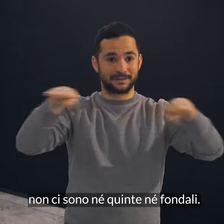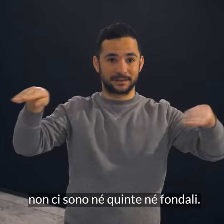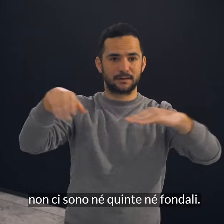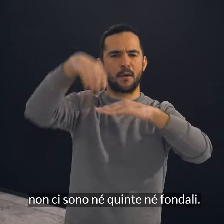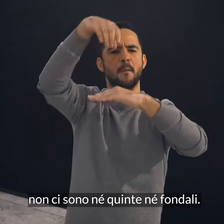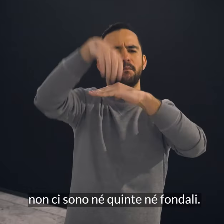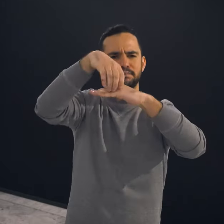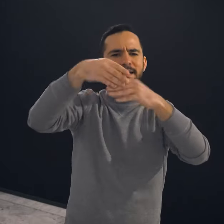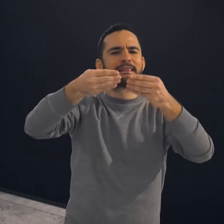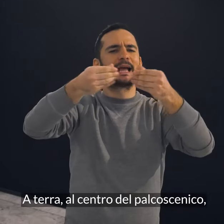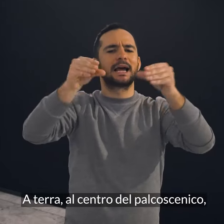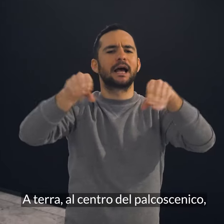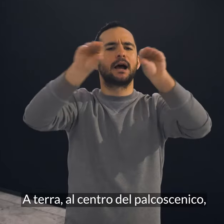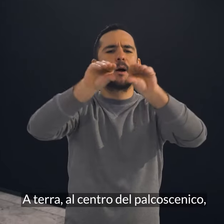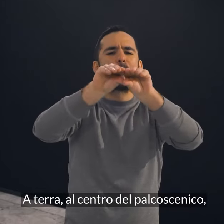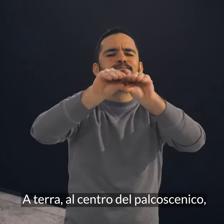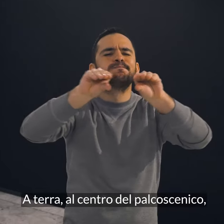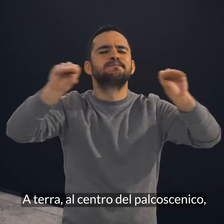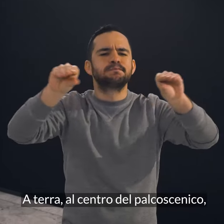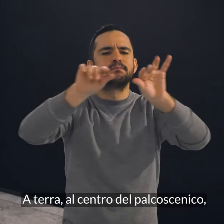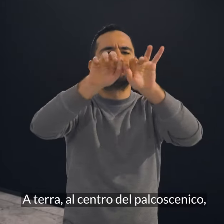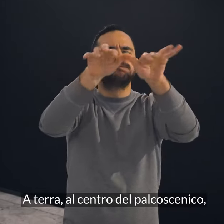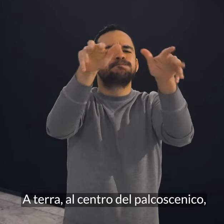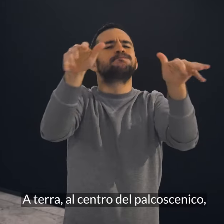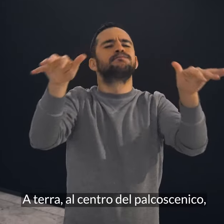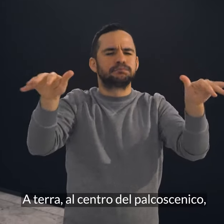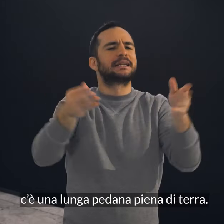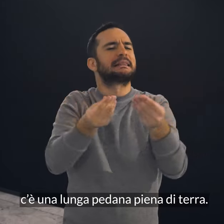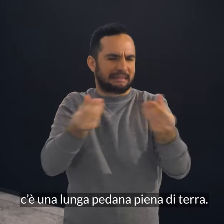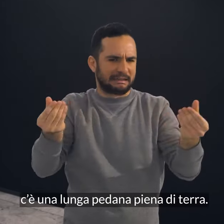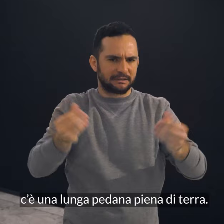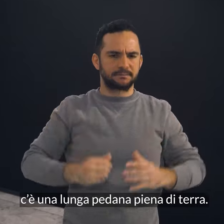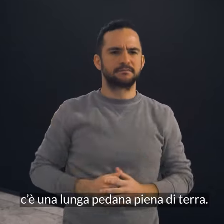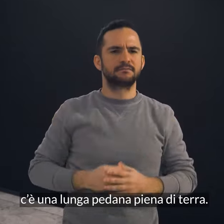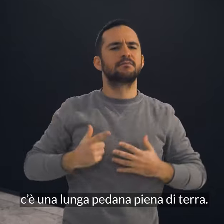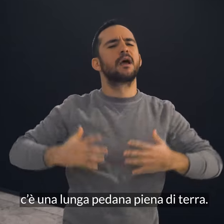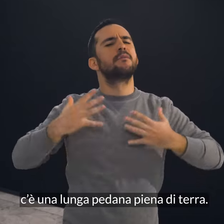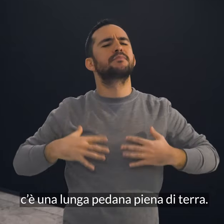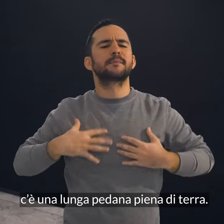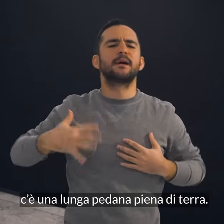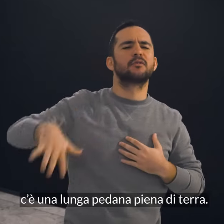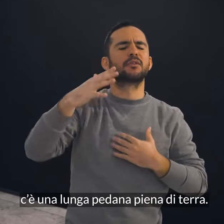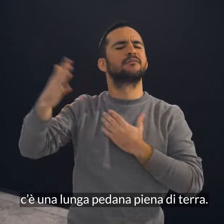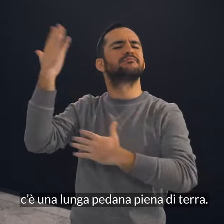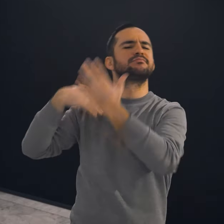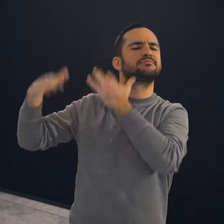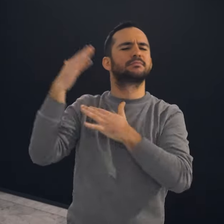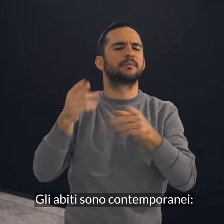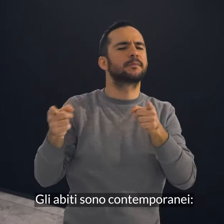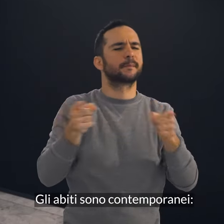fondali. A terra, al centro del palcoscenico, c'è una lunga pedana piena di terra. Gli